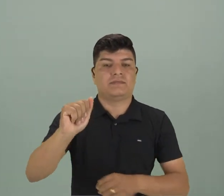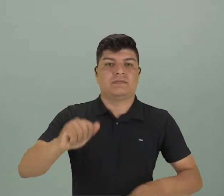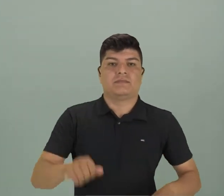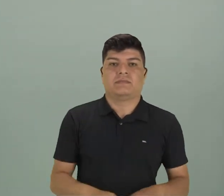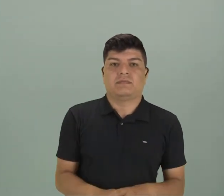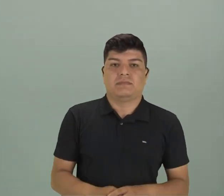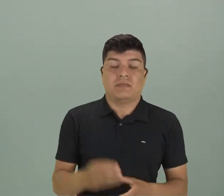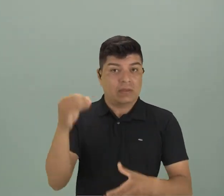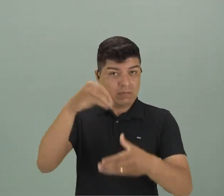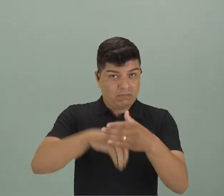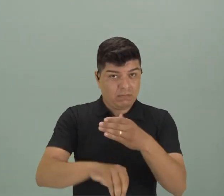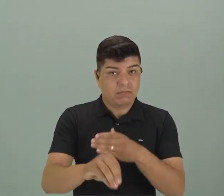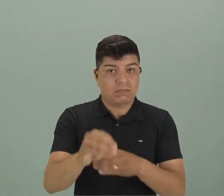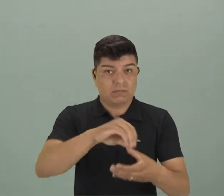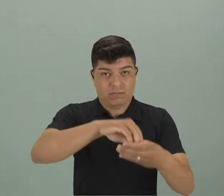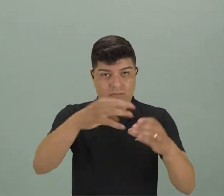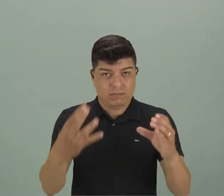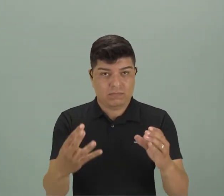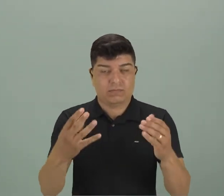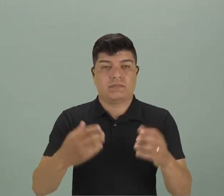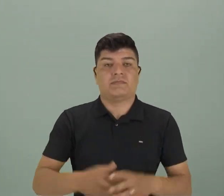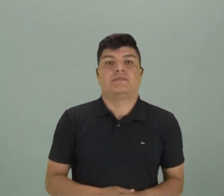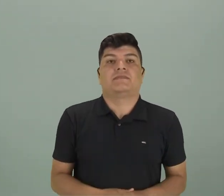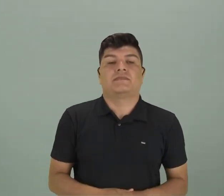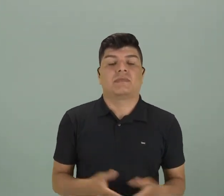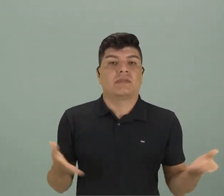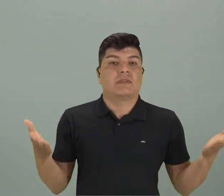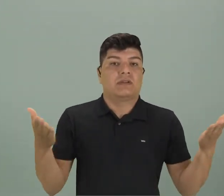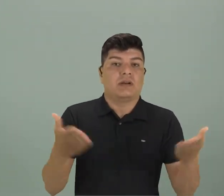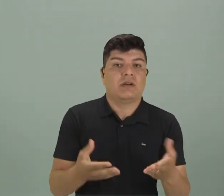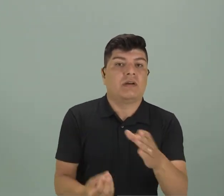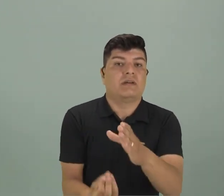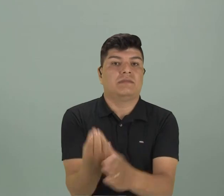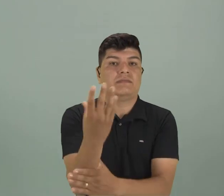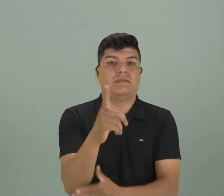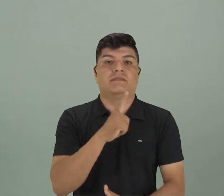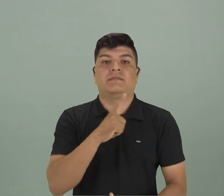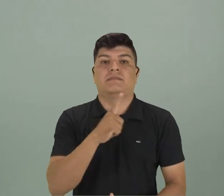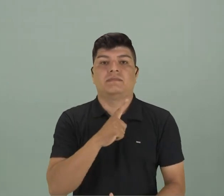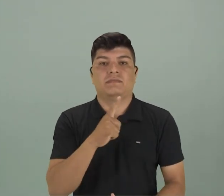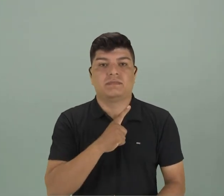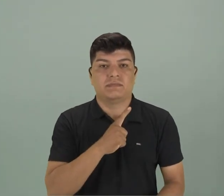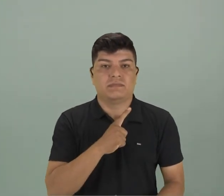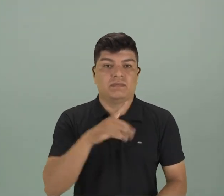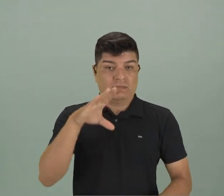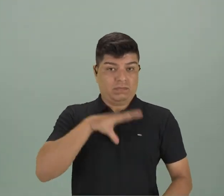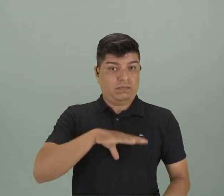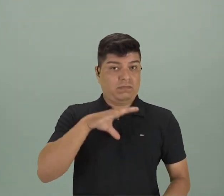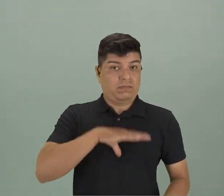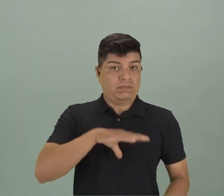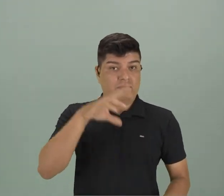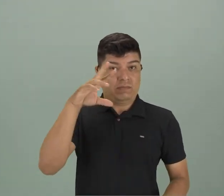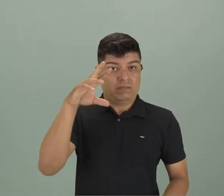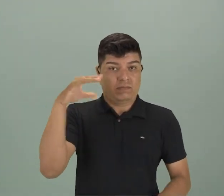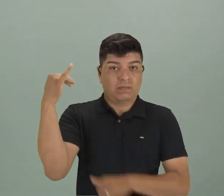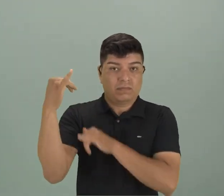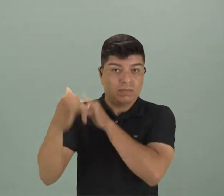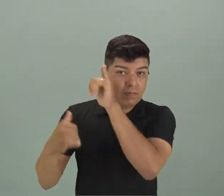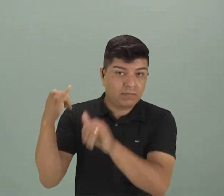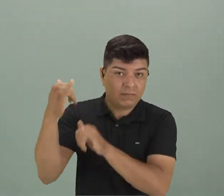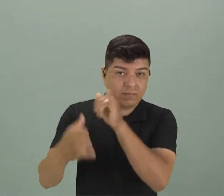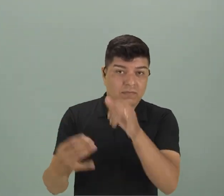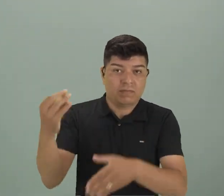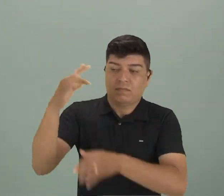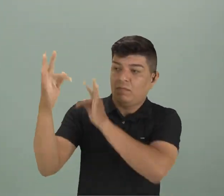dentro de la temática, las características de la temática. Ahora, por su origen, tenemos las lendas urbanas, que sabemos que hacen parte del